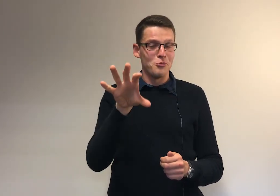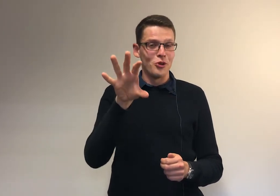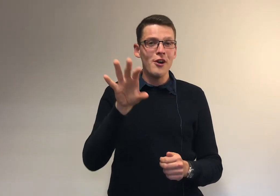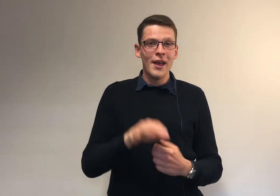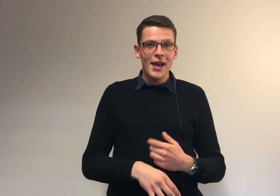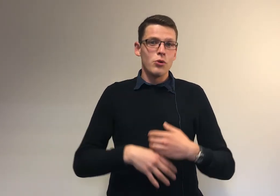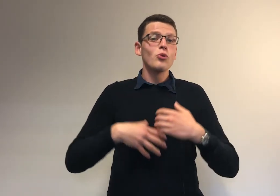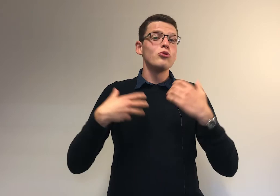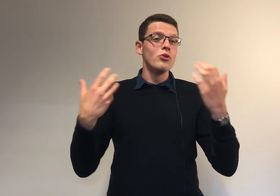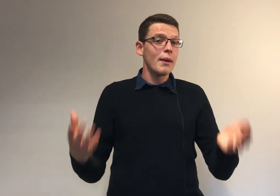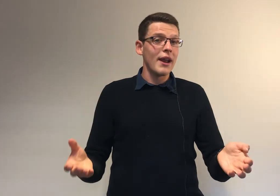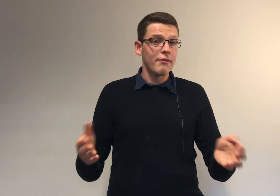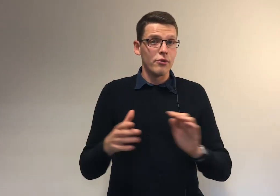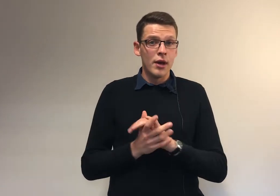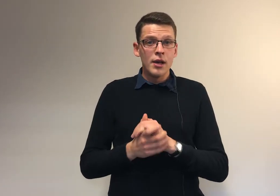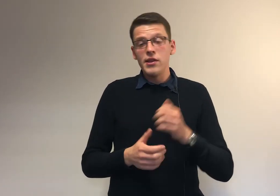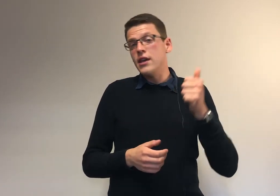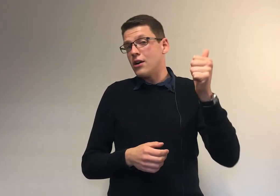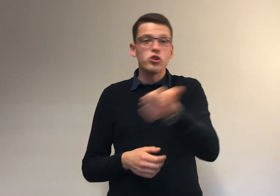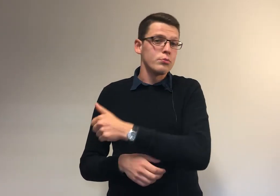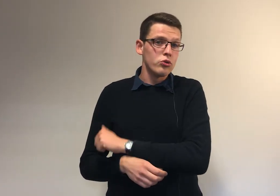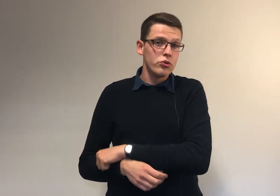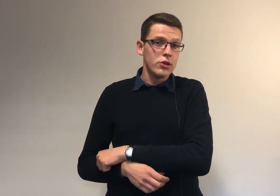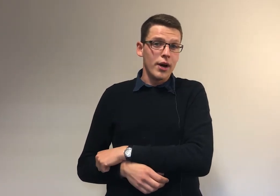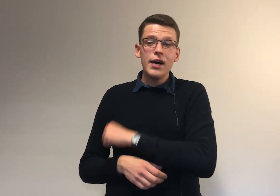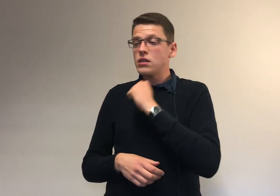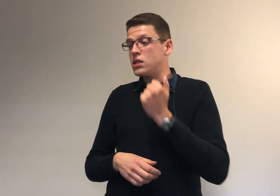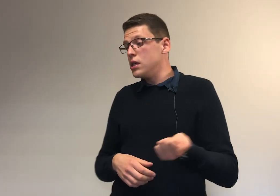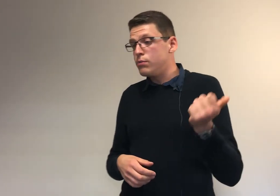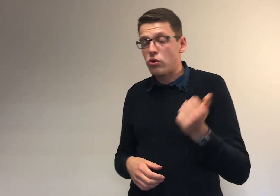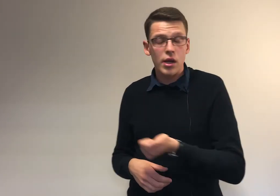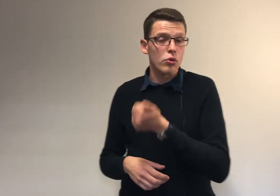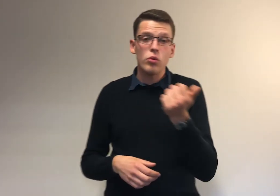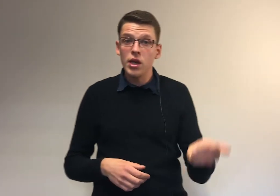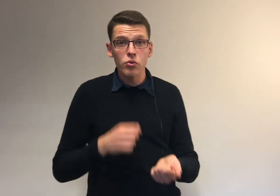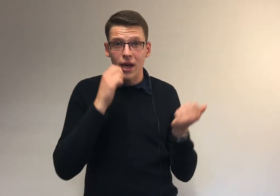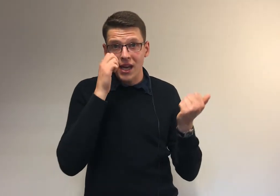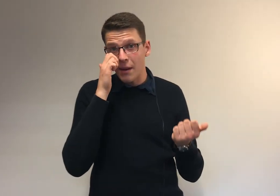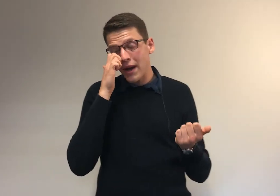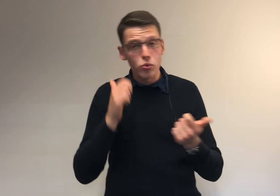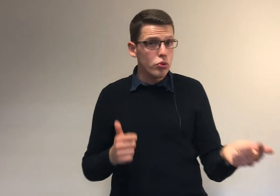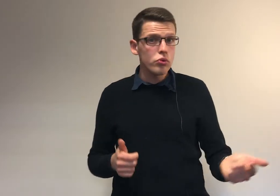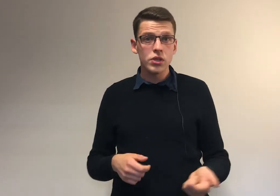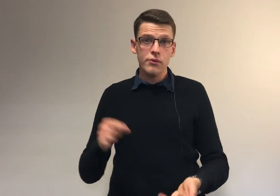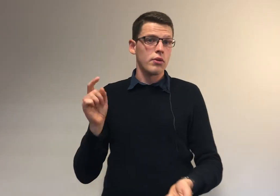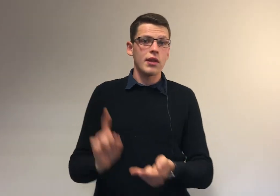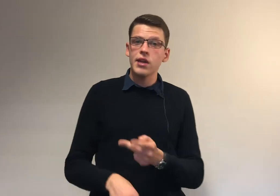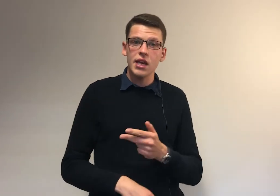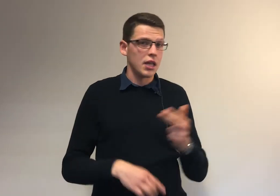Moodle et donc tu n'auras pas l'info. S'il y a un changement d'auditoire, si pour une raison X ou Y il n a pas cours ou s'il faut s'inscrire à des